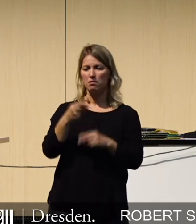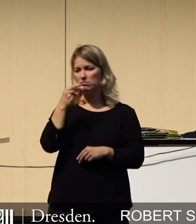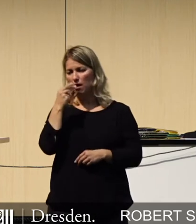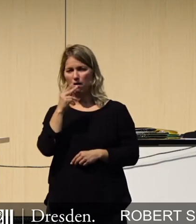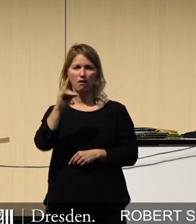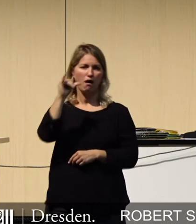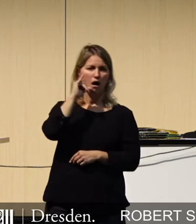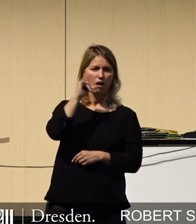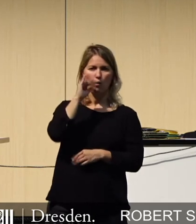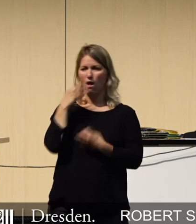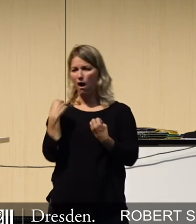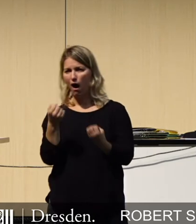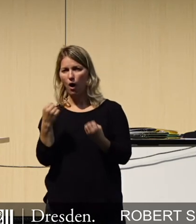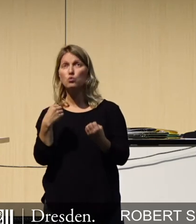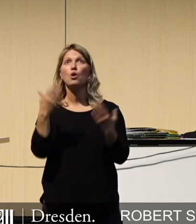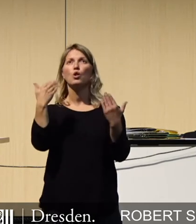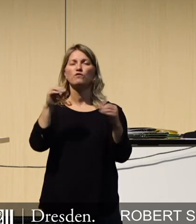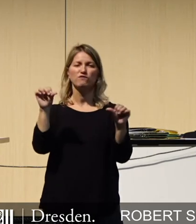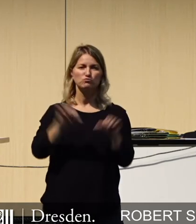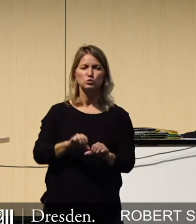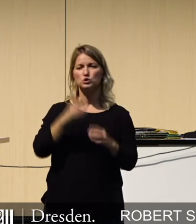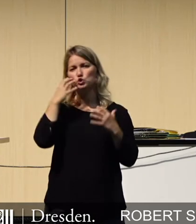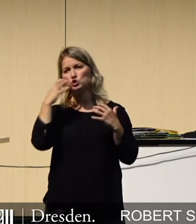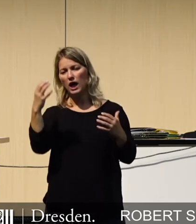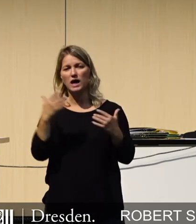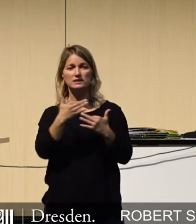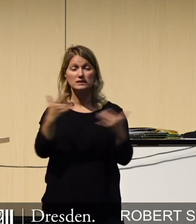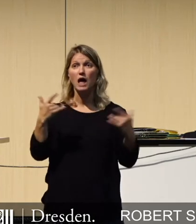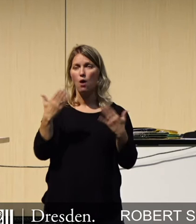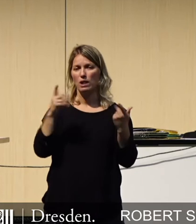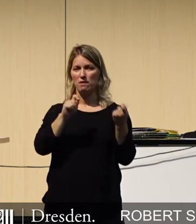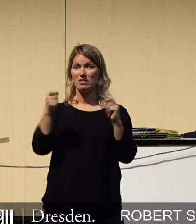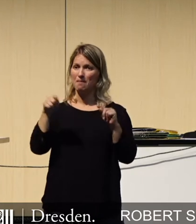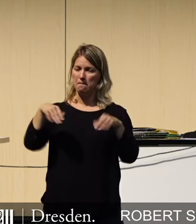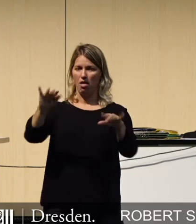Alkohol, Autos, Luftverschmutzung, Stress und Jahr auch der Klimawandel.